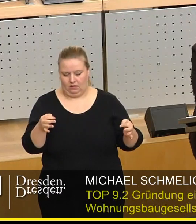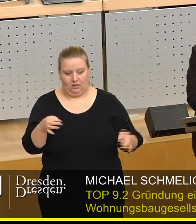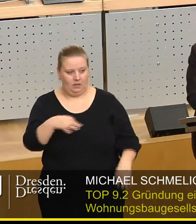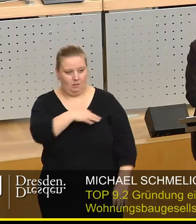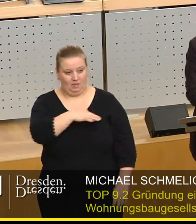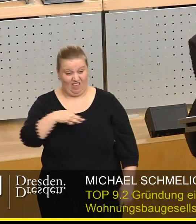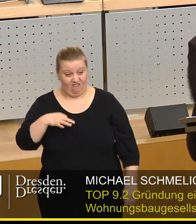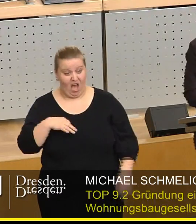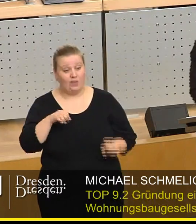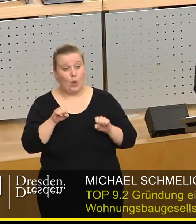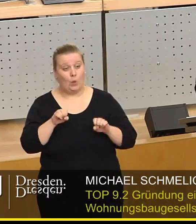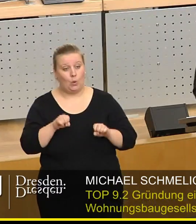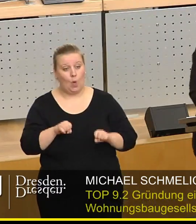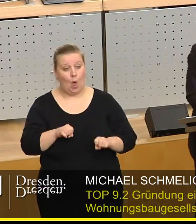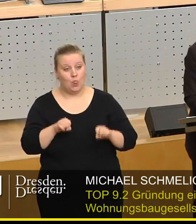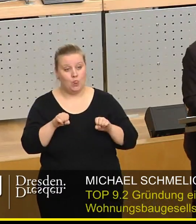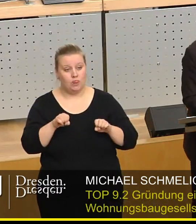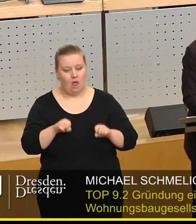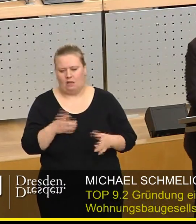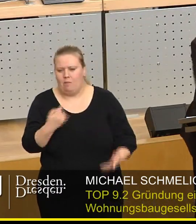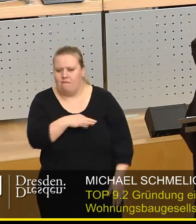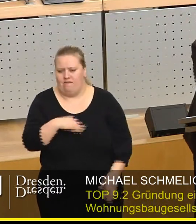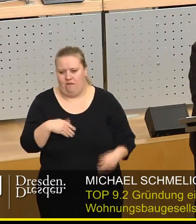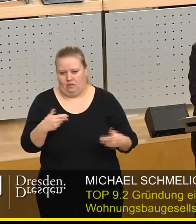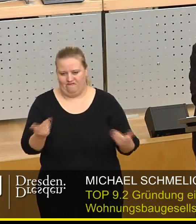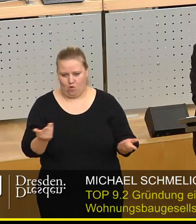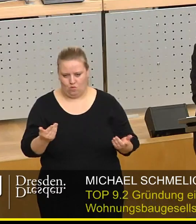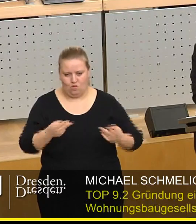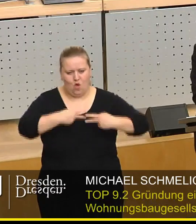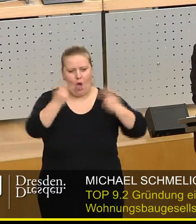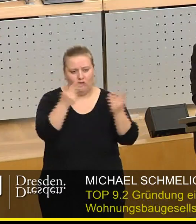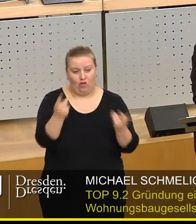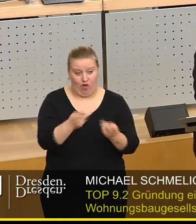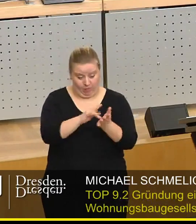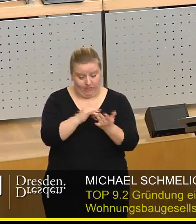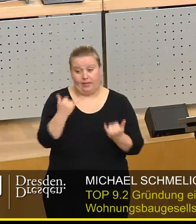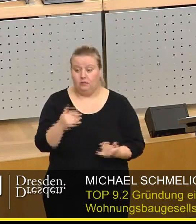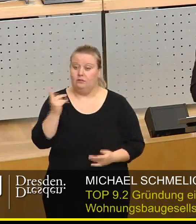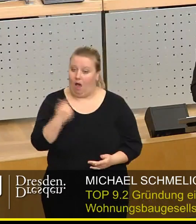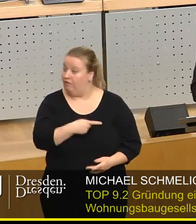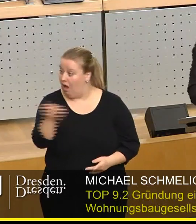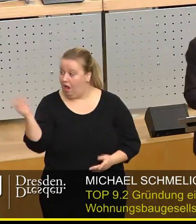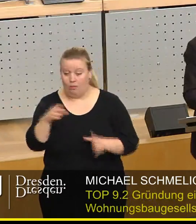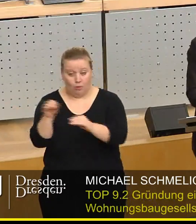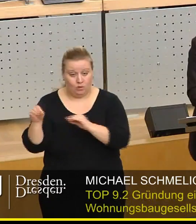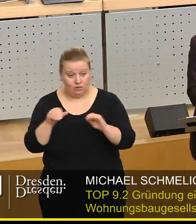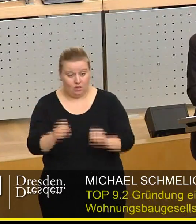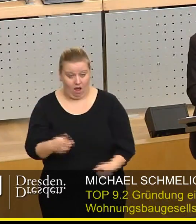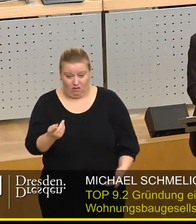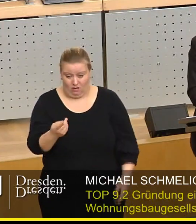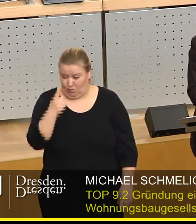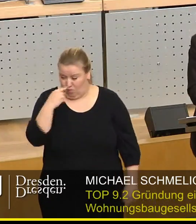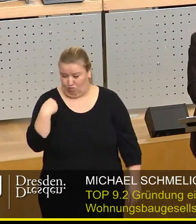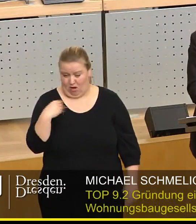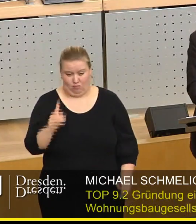Private könnten, da sage ich aber mal, wo sind denn die Privaten? Die öffentlichen Fördermittel, die jetzt zur Verfügung stehen, stehen allen zur Verfügung. Sie müssten doch